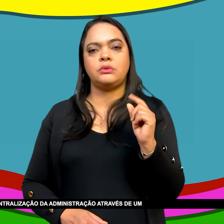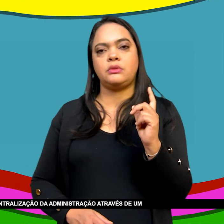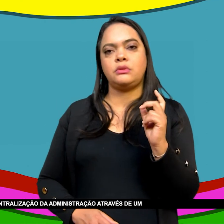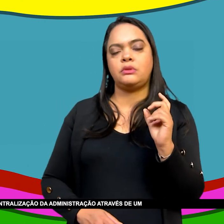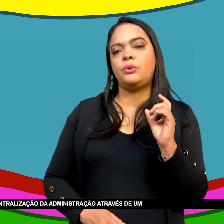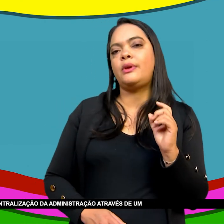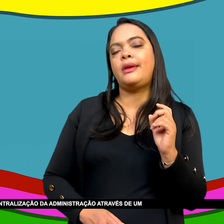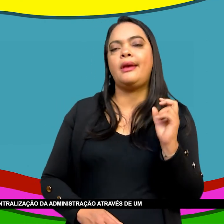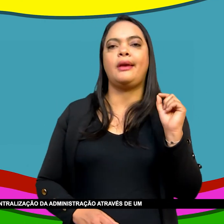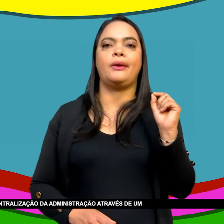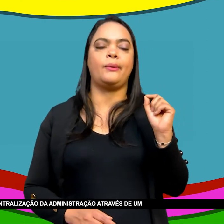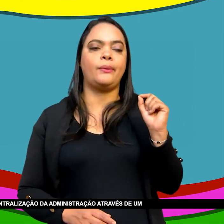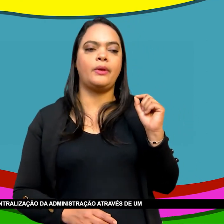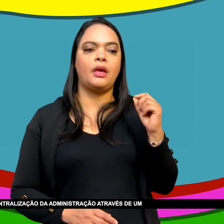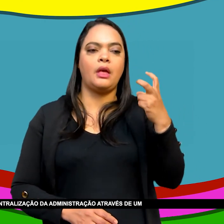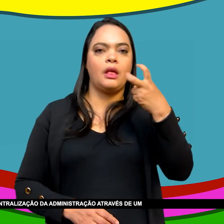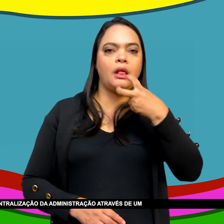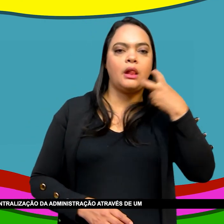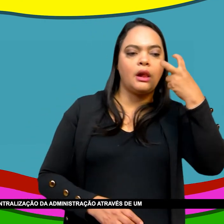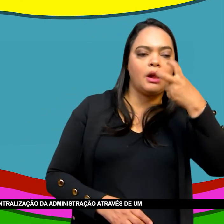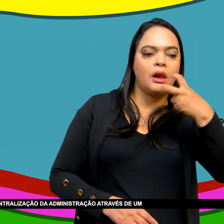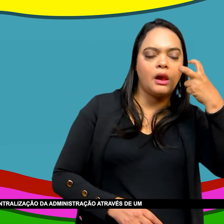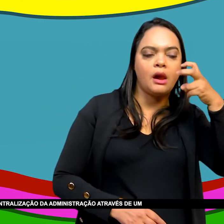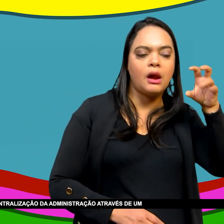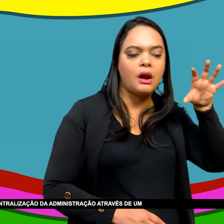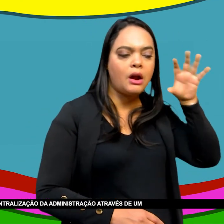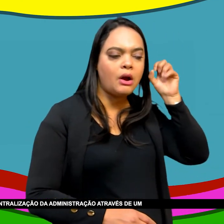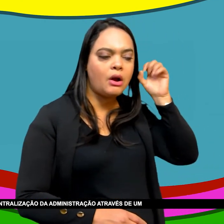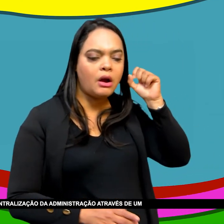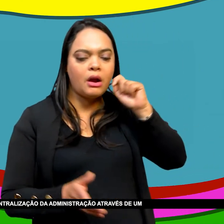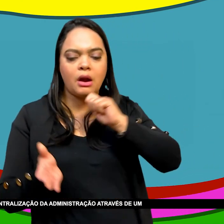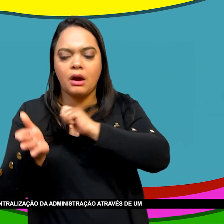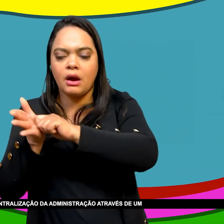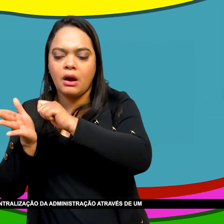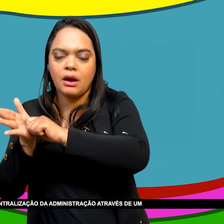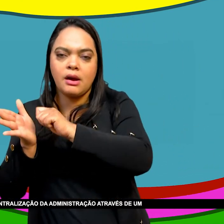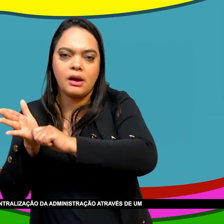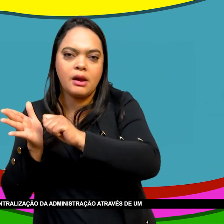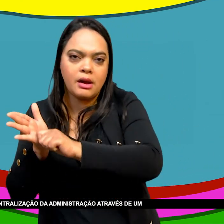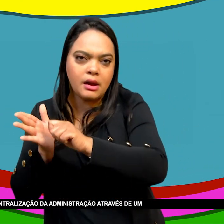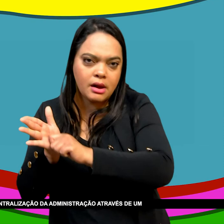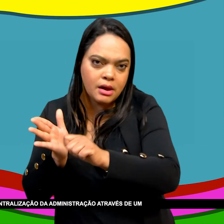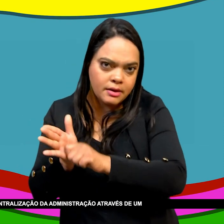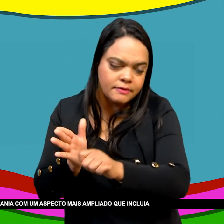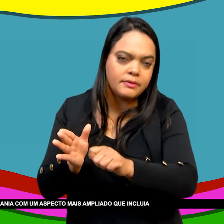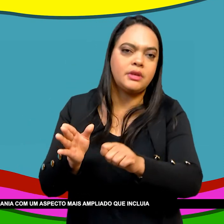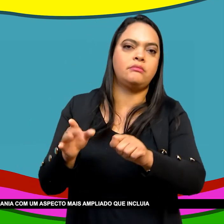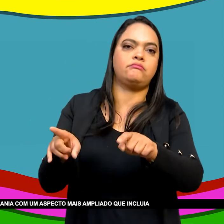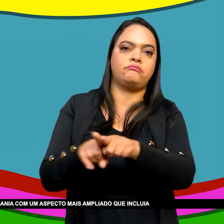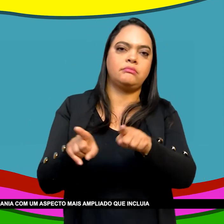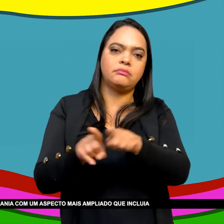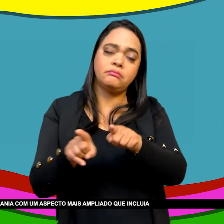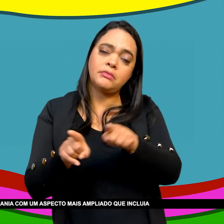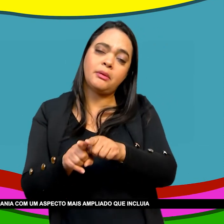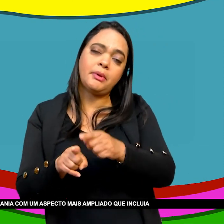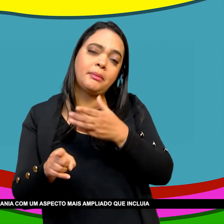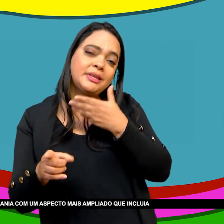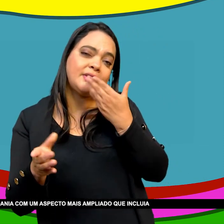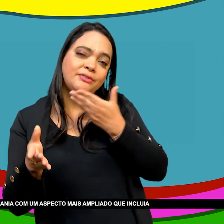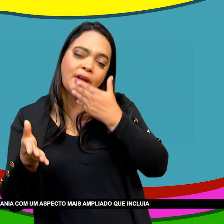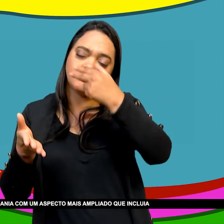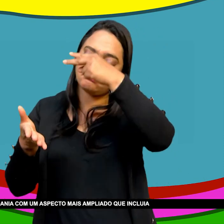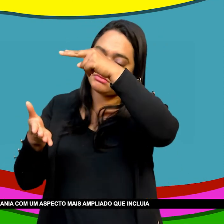mulheres A descentralização Da administração Através de um tipo De federalismo